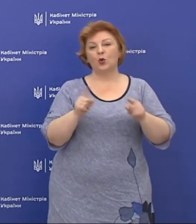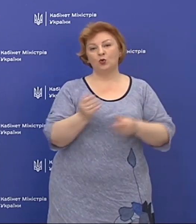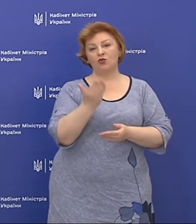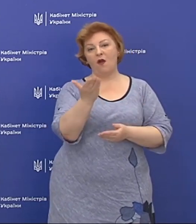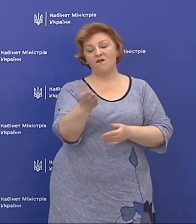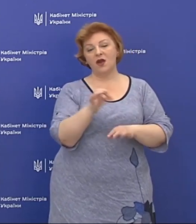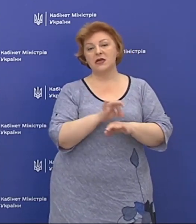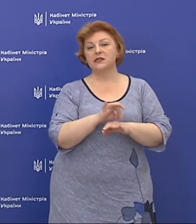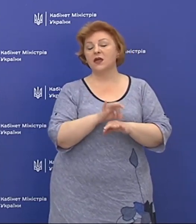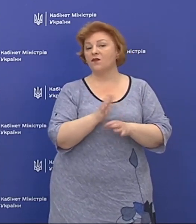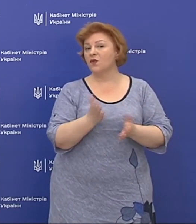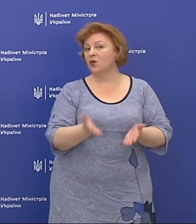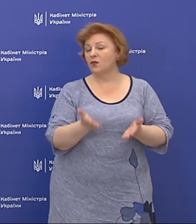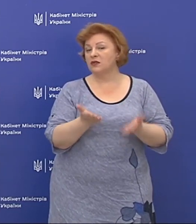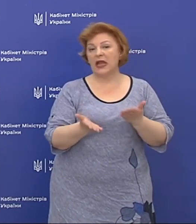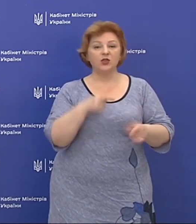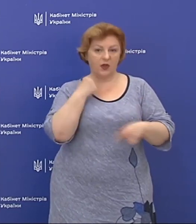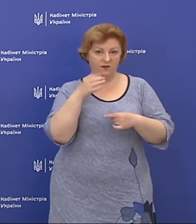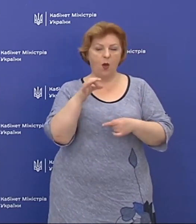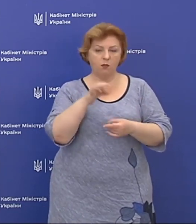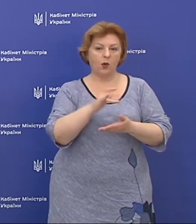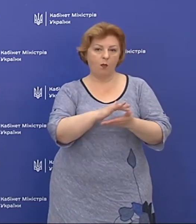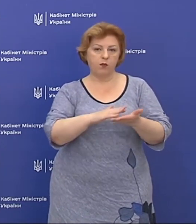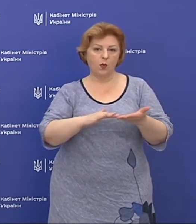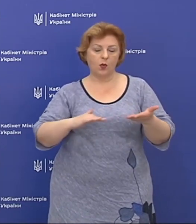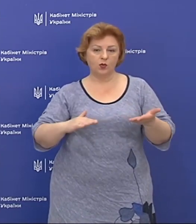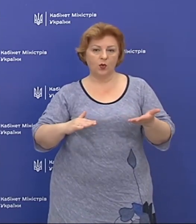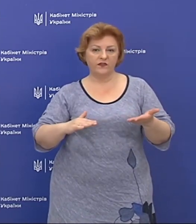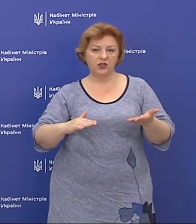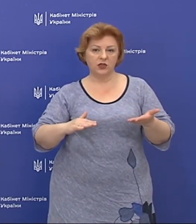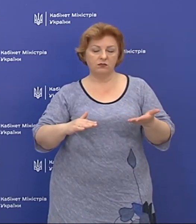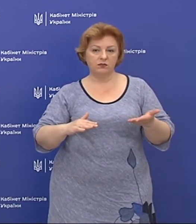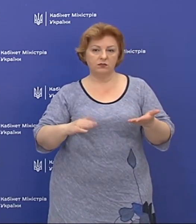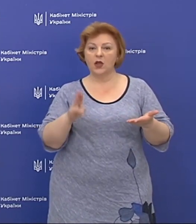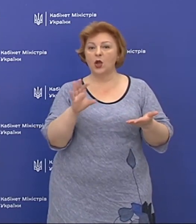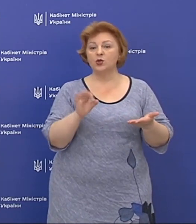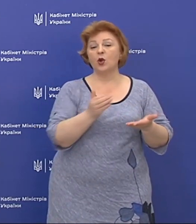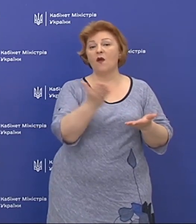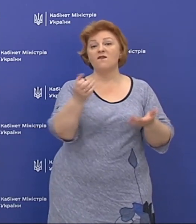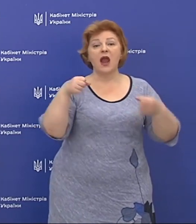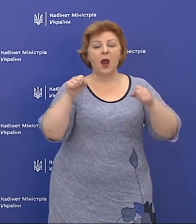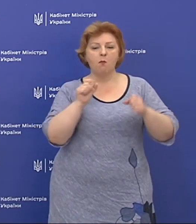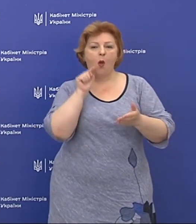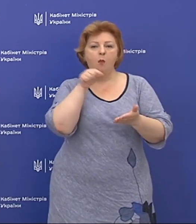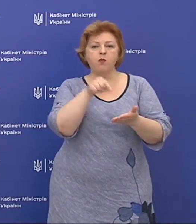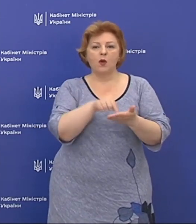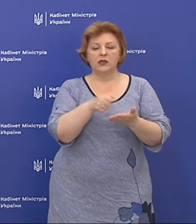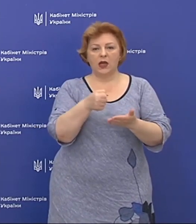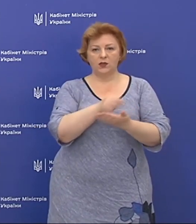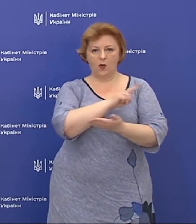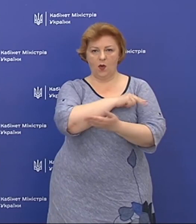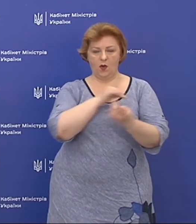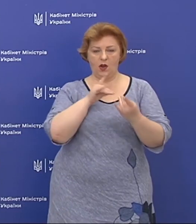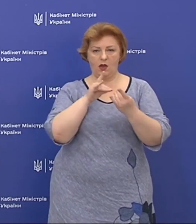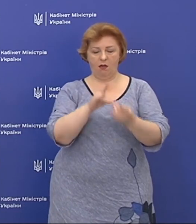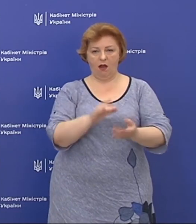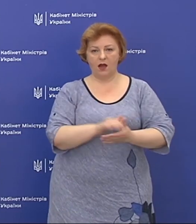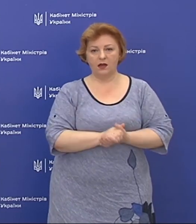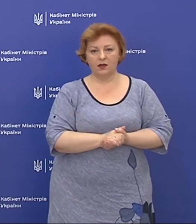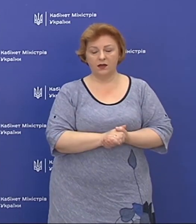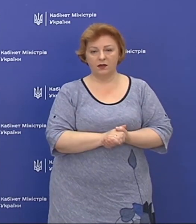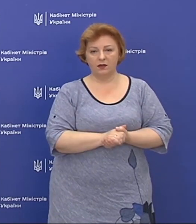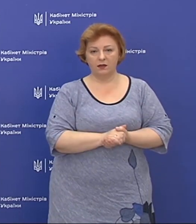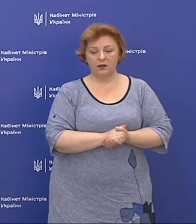захворієте, тобто якщо ми кажемо про продовження, що ви можете потрапити до лікарні, що